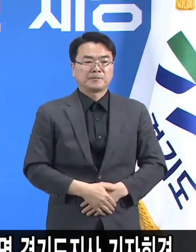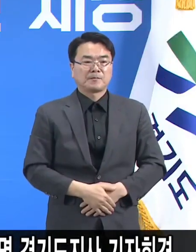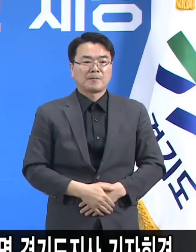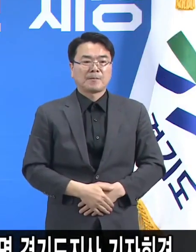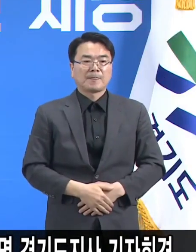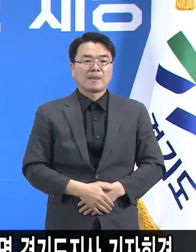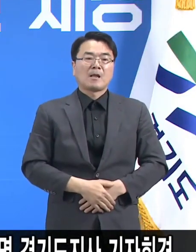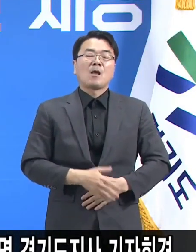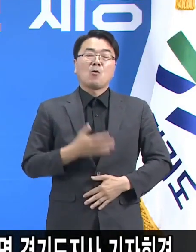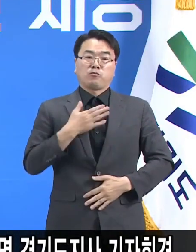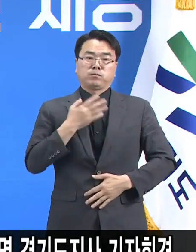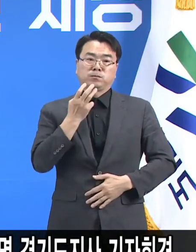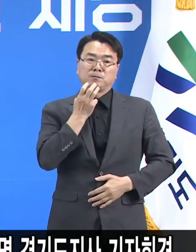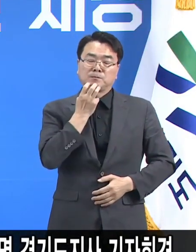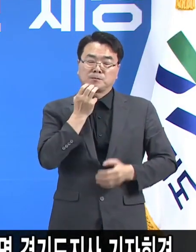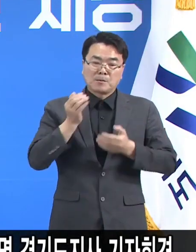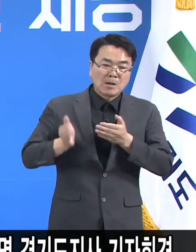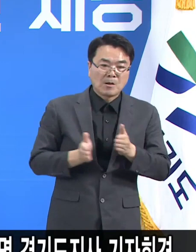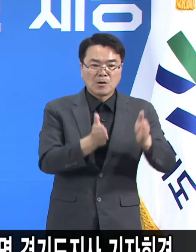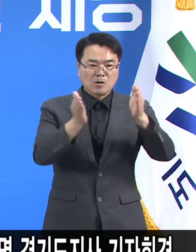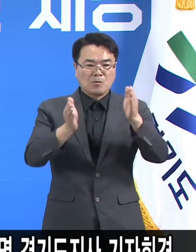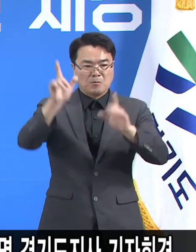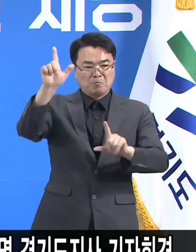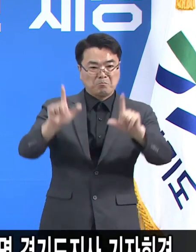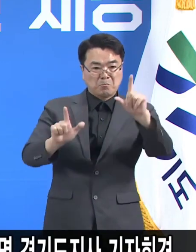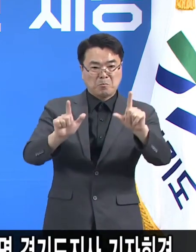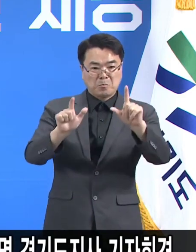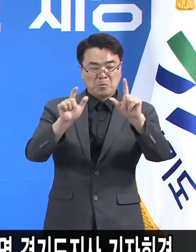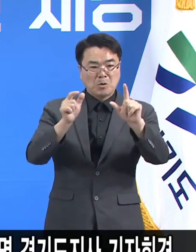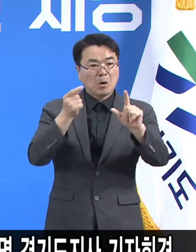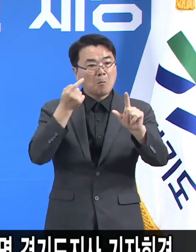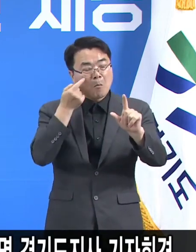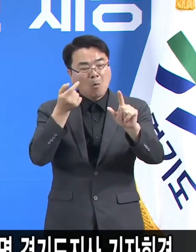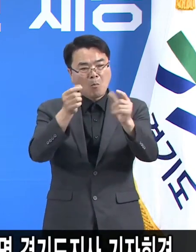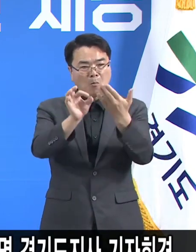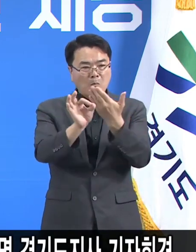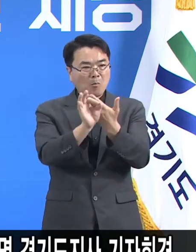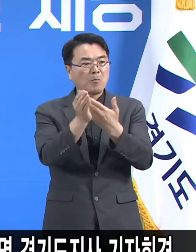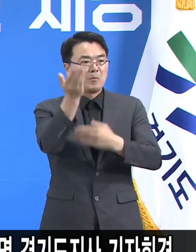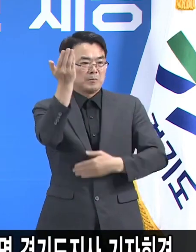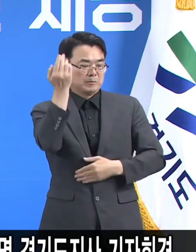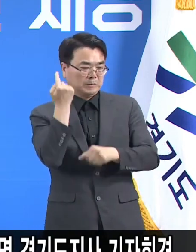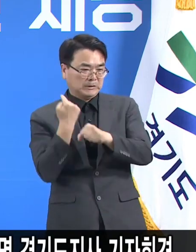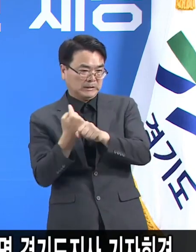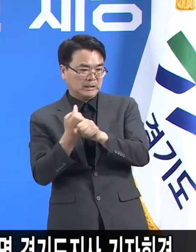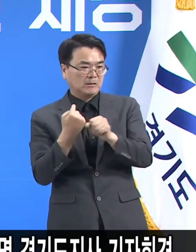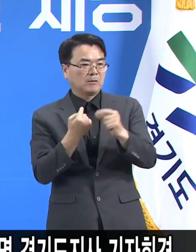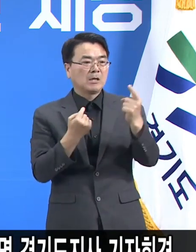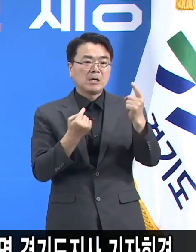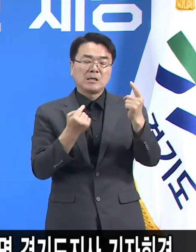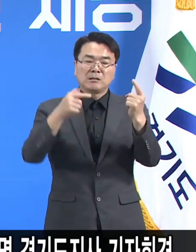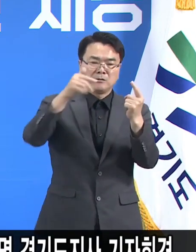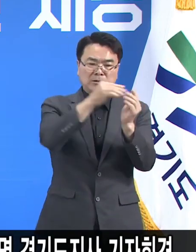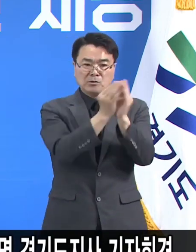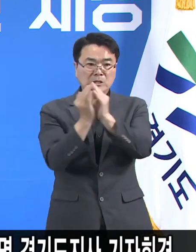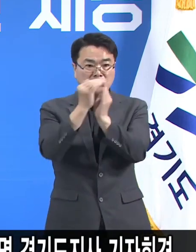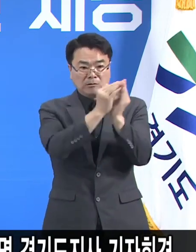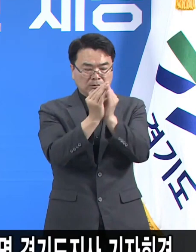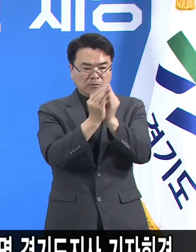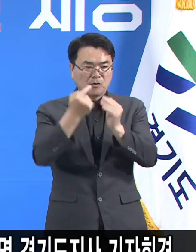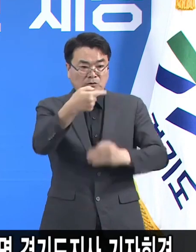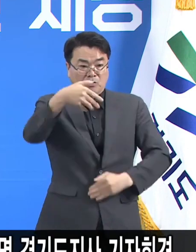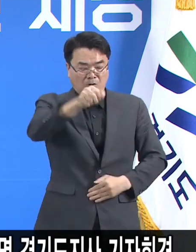경기도의 상황은 작년에 1조 2천억이라고 하는 우리 지방정부로서는